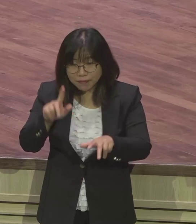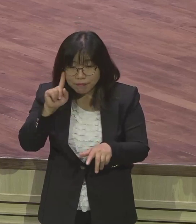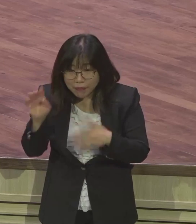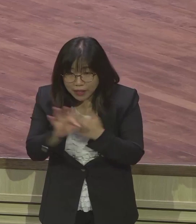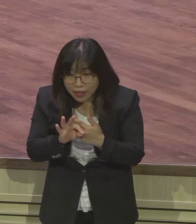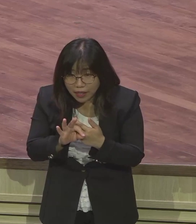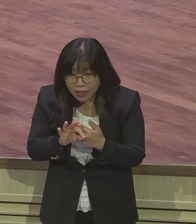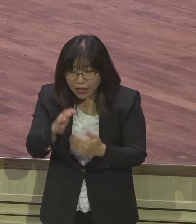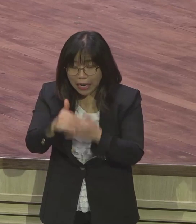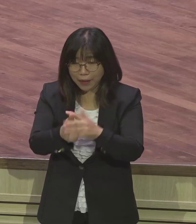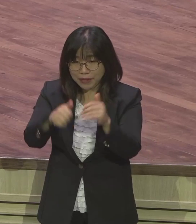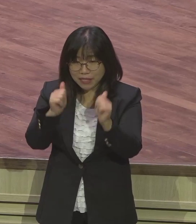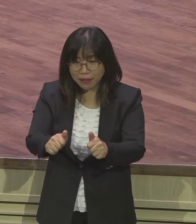감사하시기 바랍니다 감사